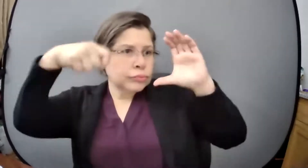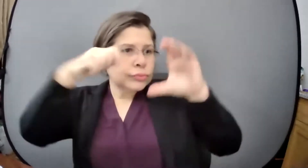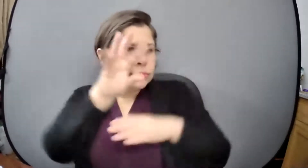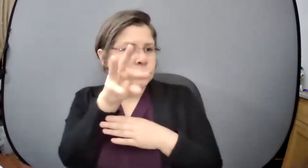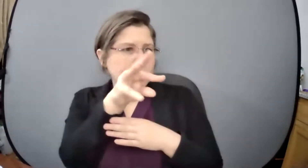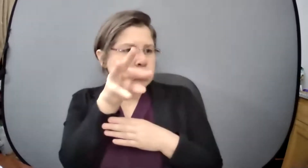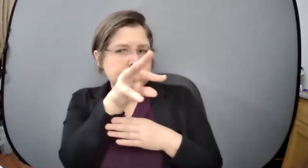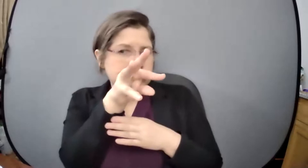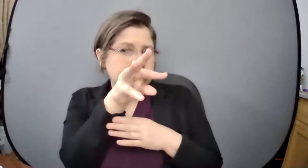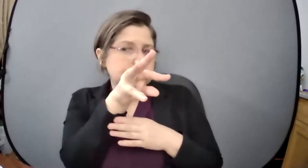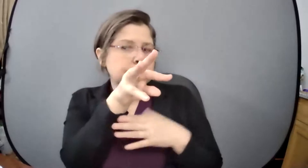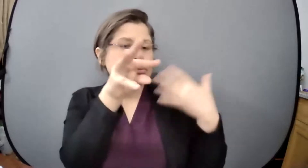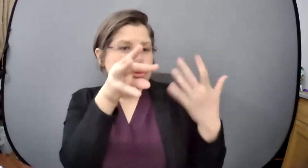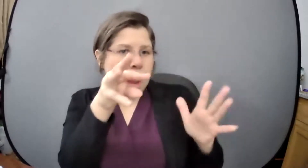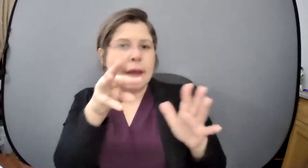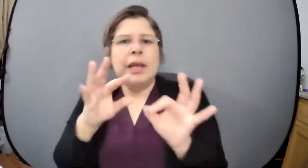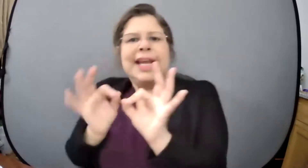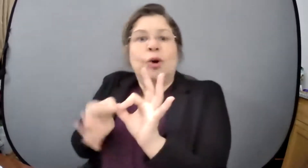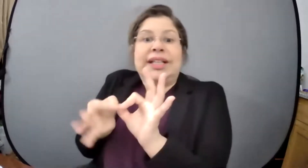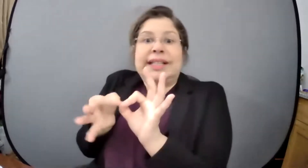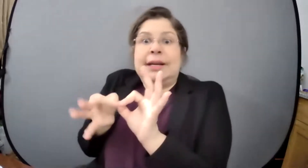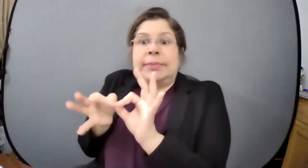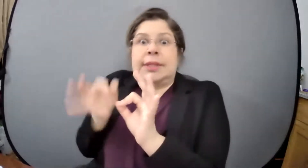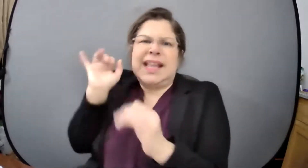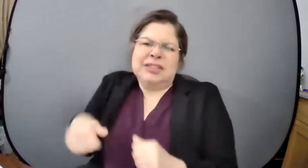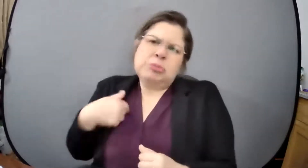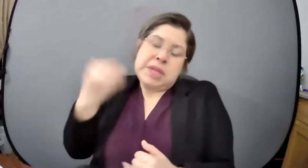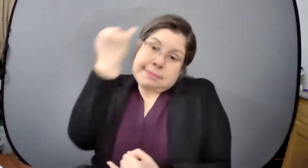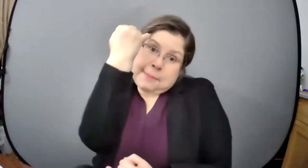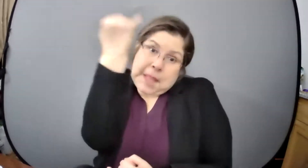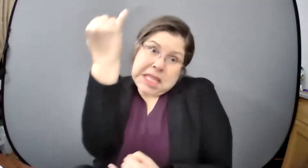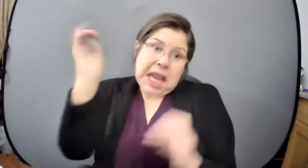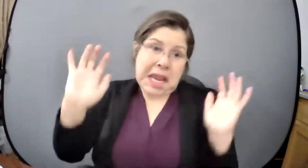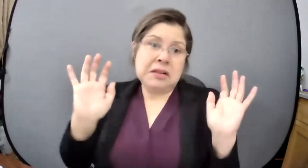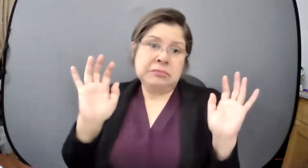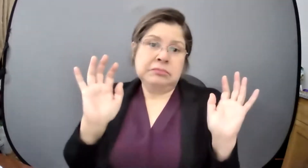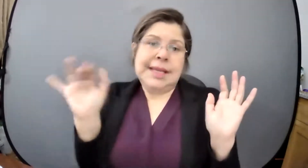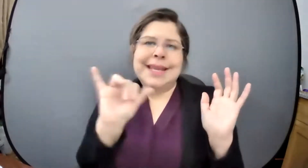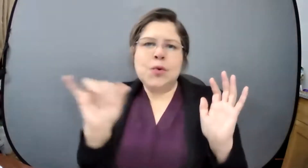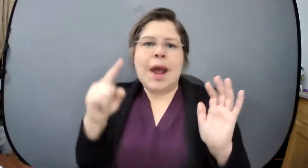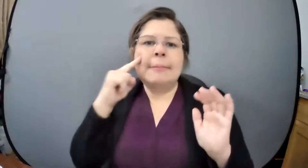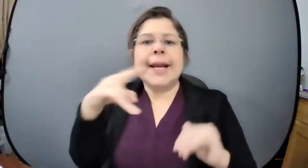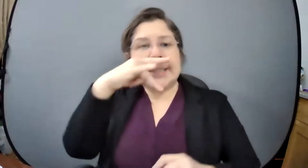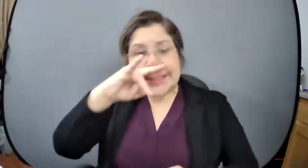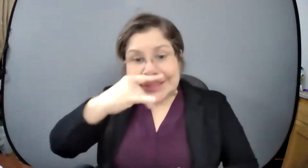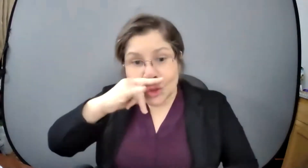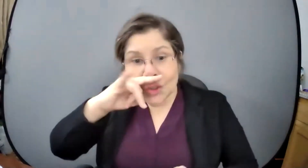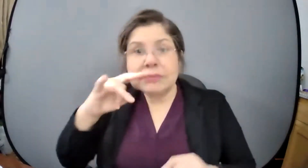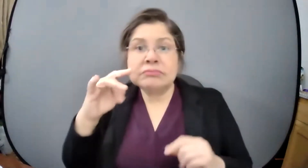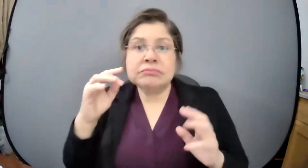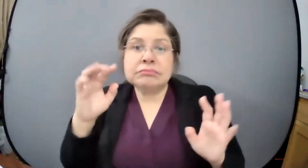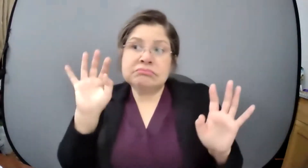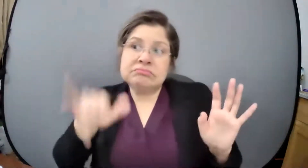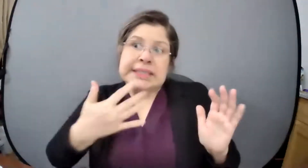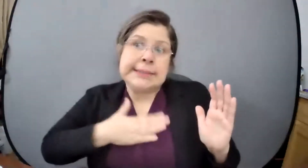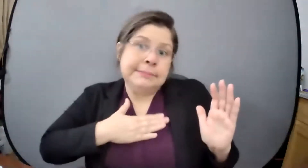que todos estamos incluidos como un niño lo ve como lo percibe es que yo